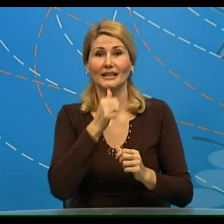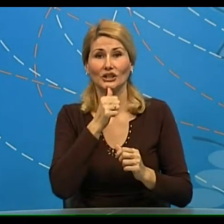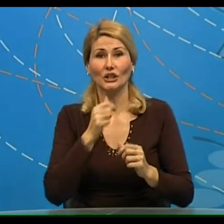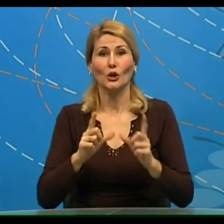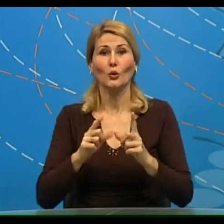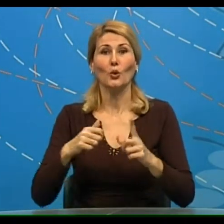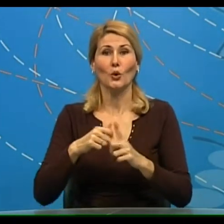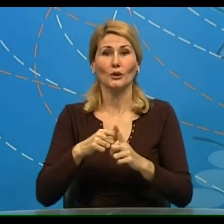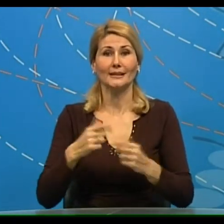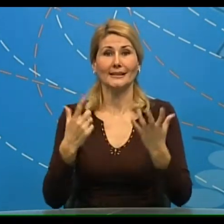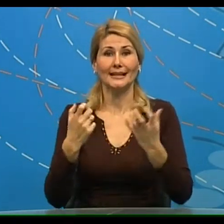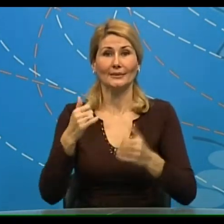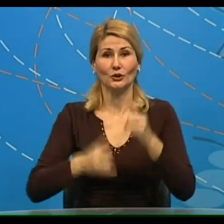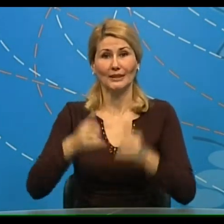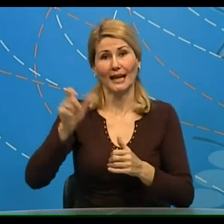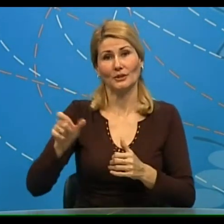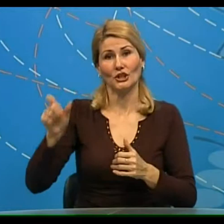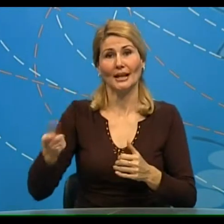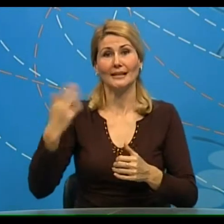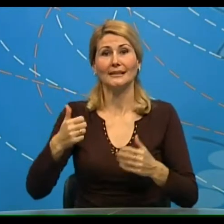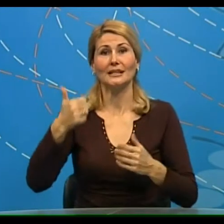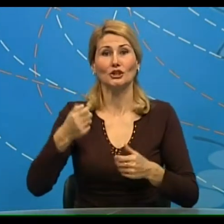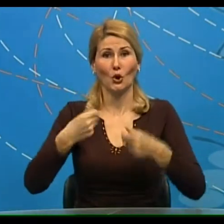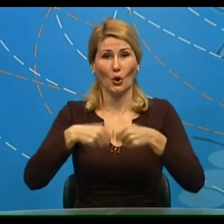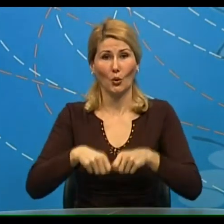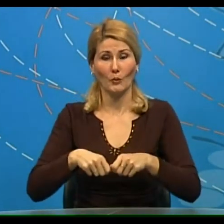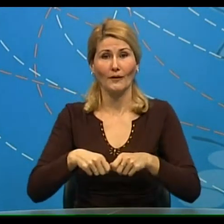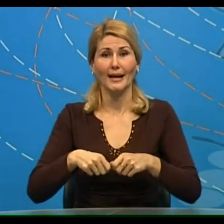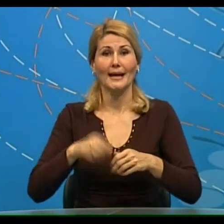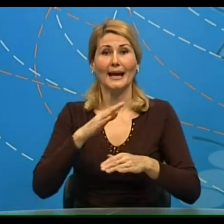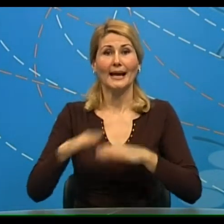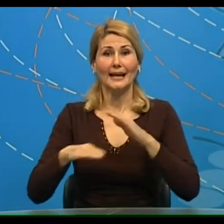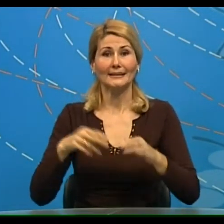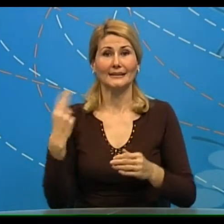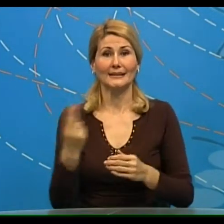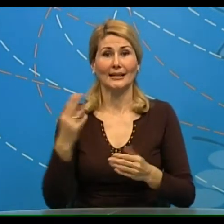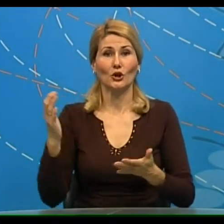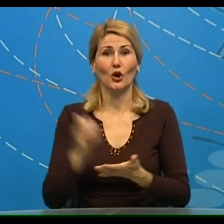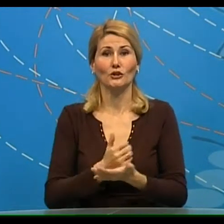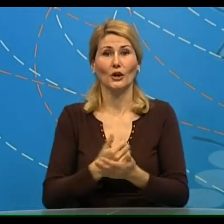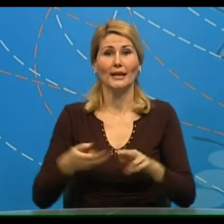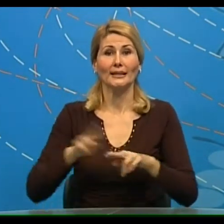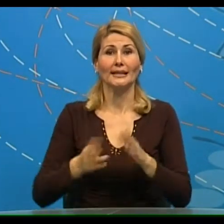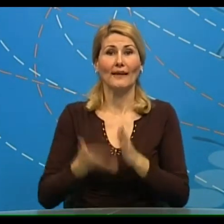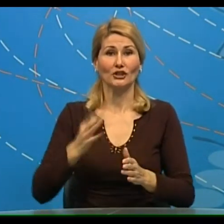konkurenciji 700 takmičara i 100 klubova, karatisti zrenjanina osvojili su najviše medalja,